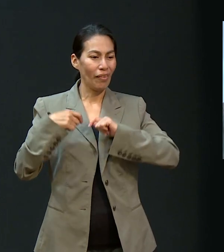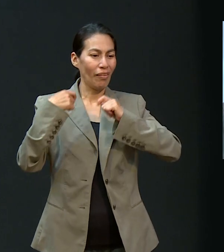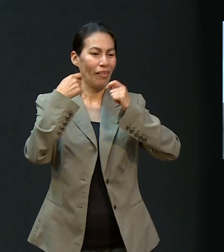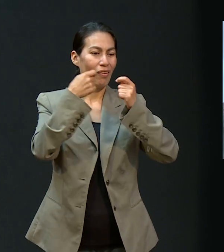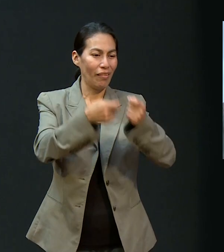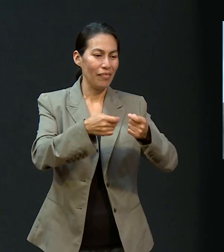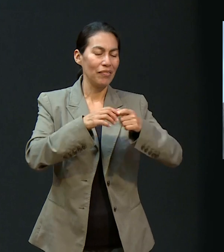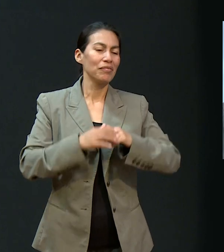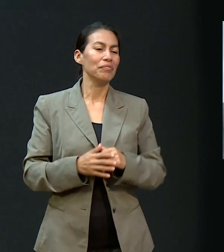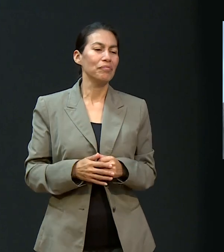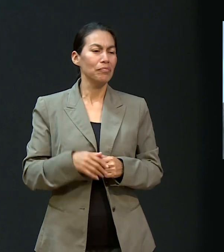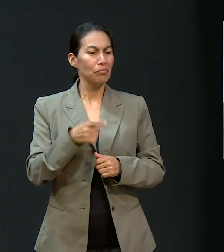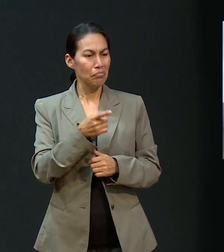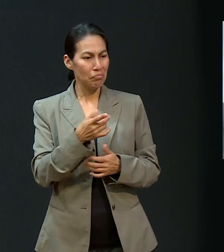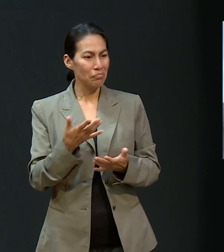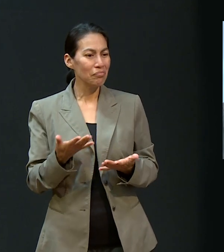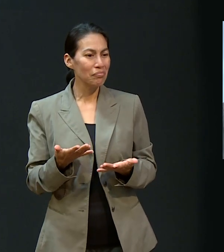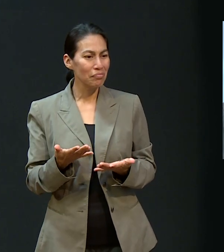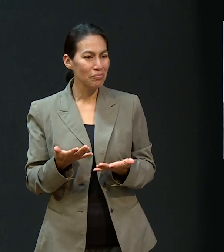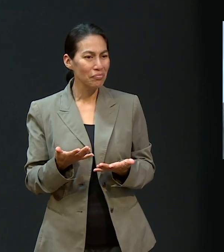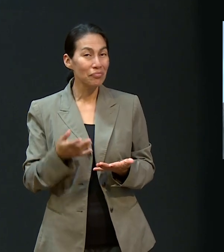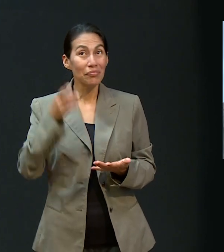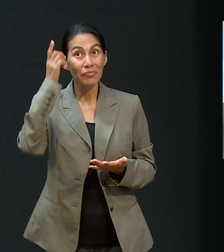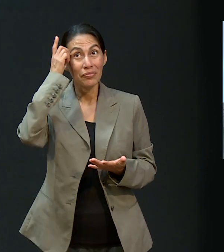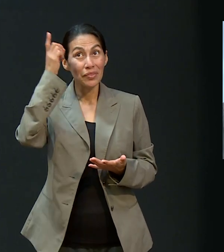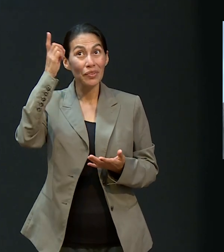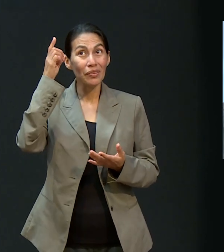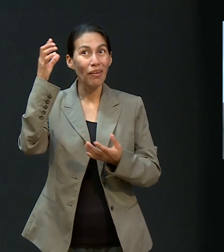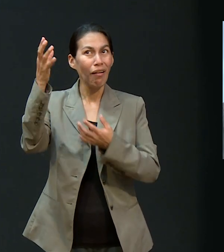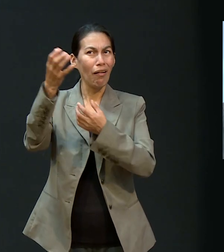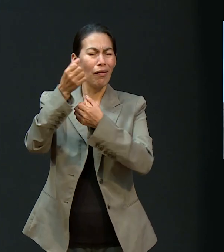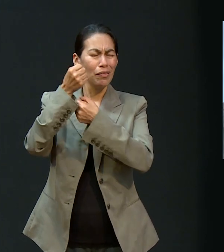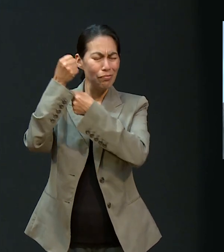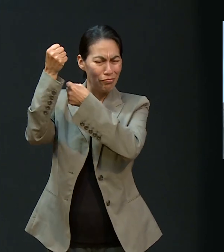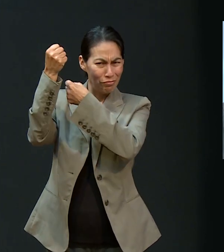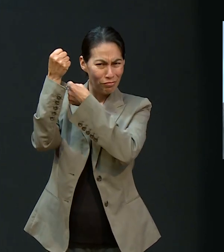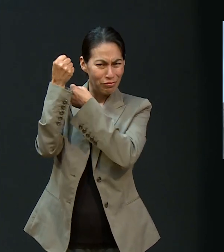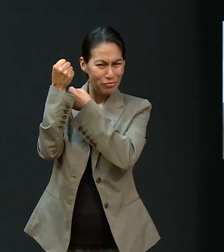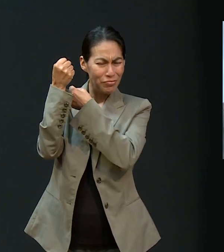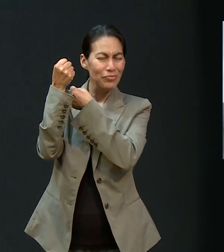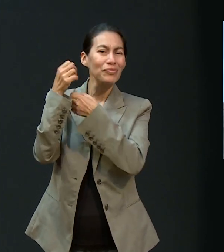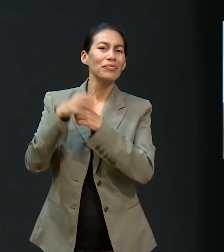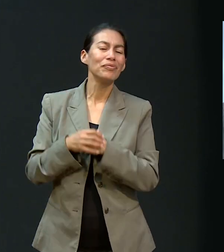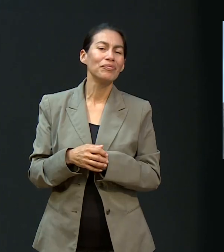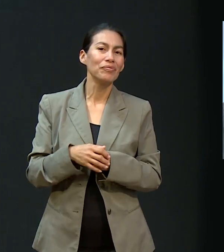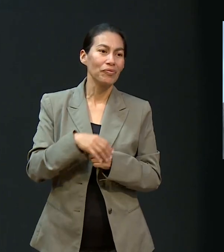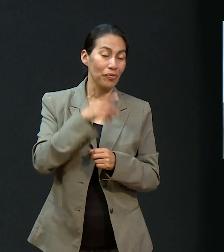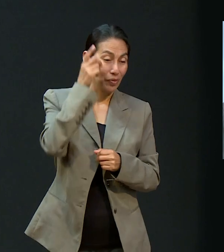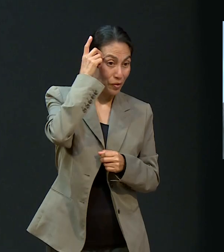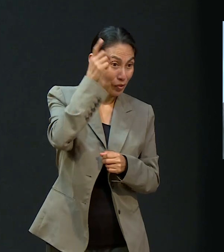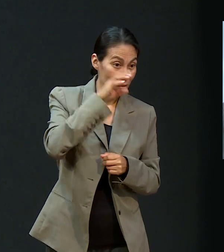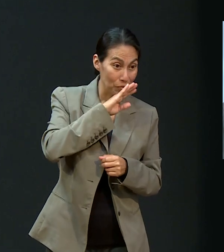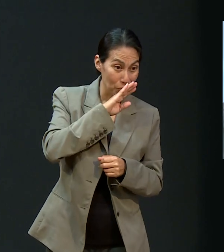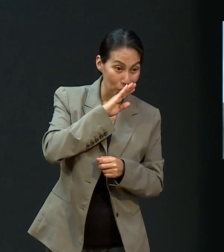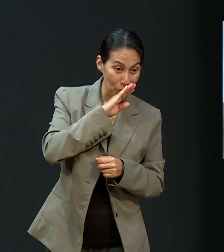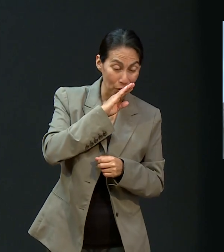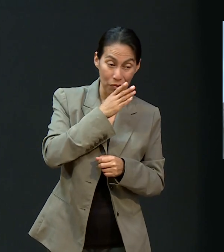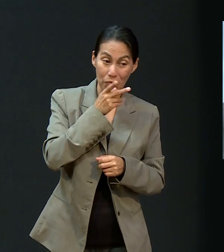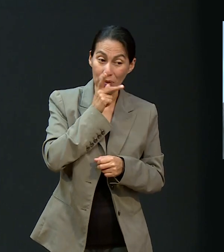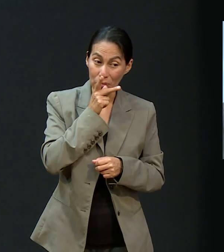digámoslo así, te ha dado ese legado. Y tú has tomado a tu Dios. Ya no solo